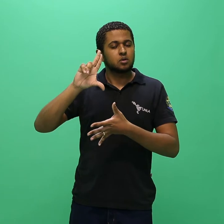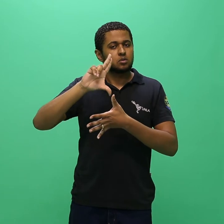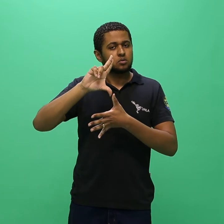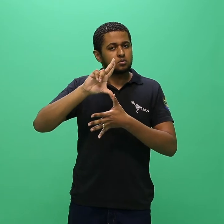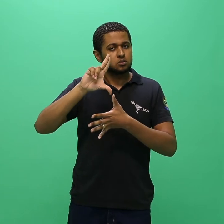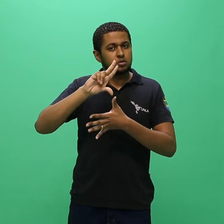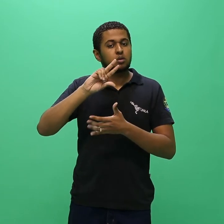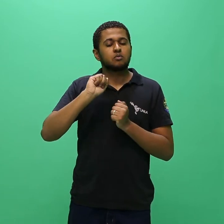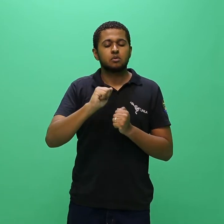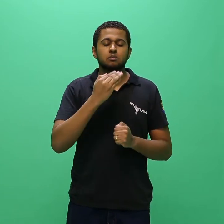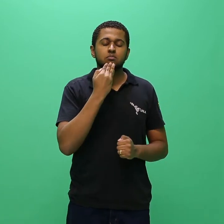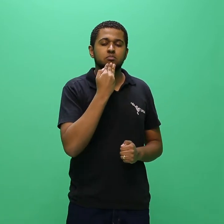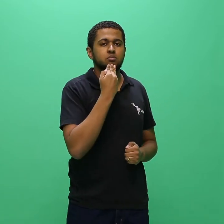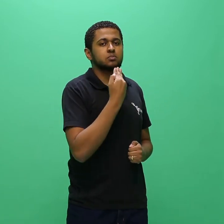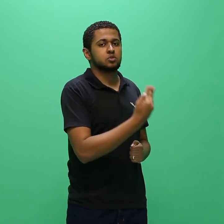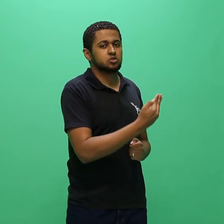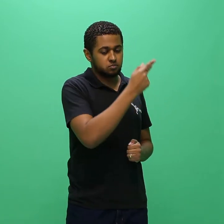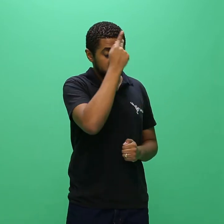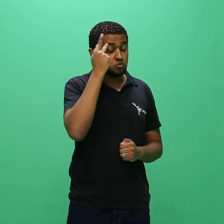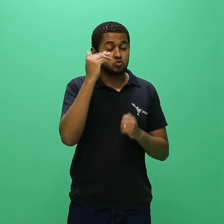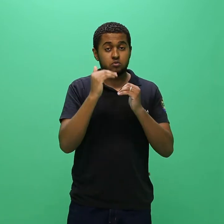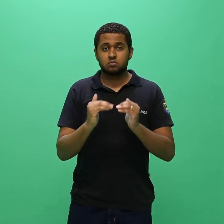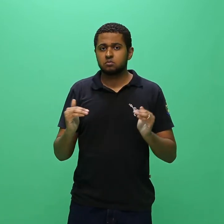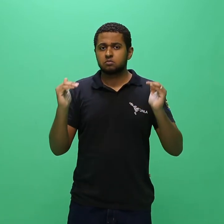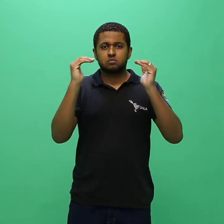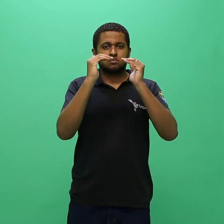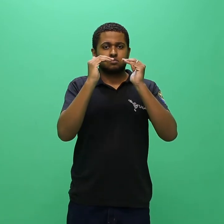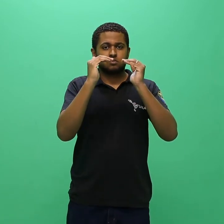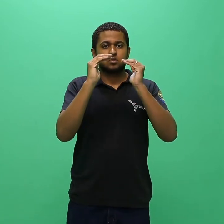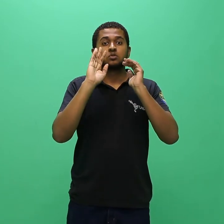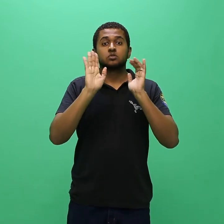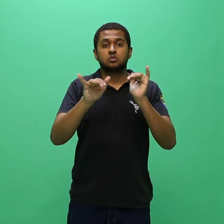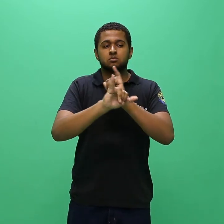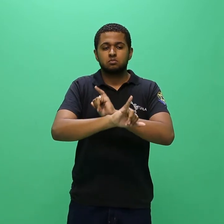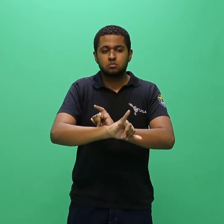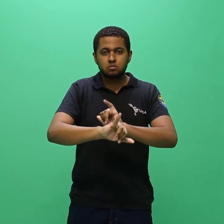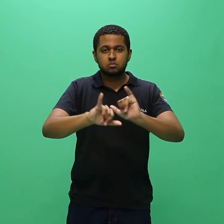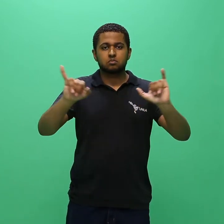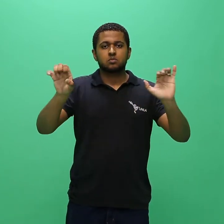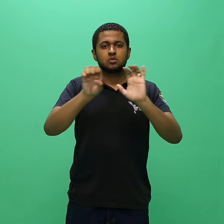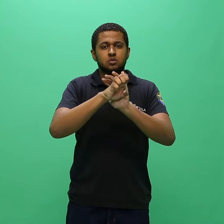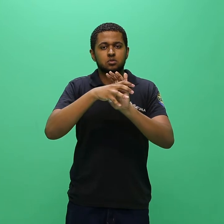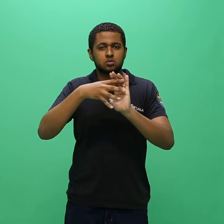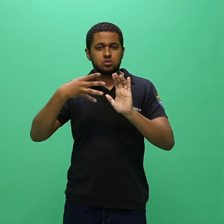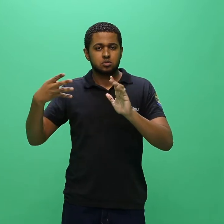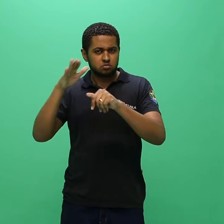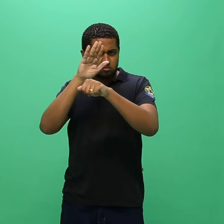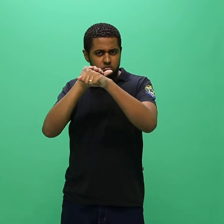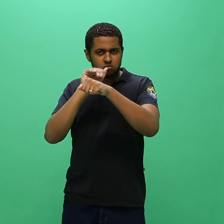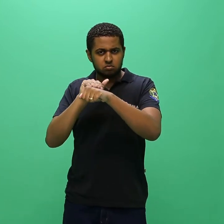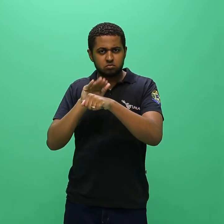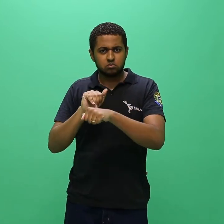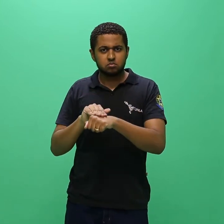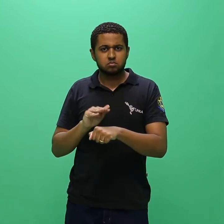UNILA solicitará aos candidatos empatados, por meio de publicação de edital de convocação,